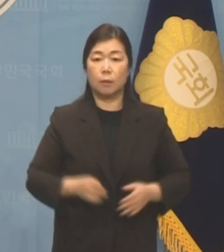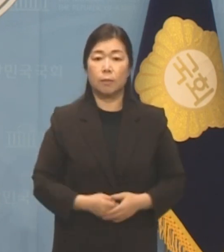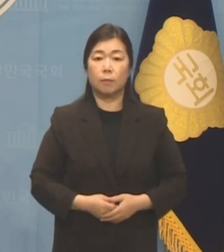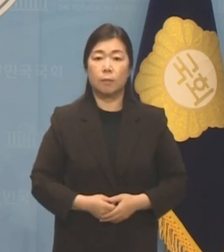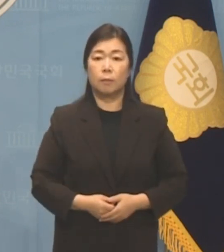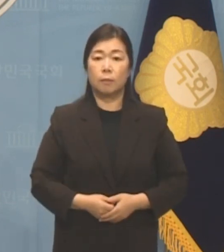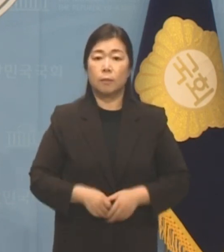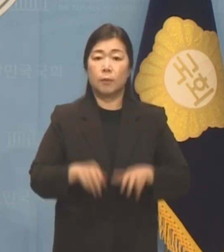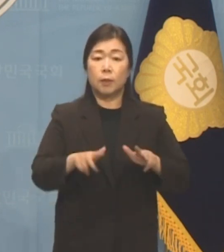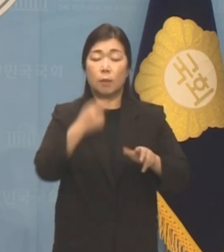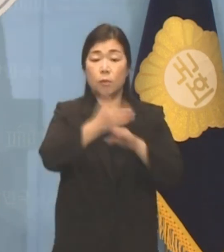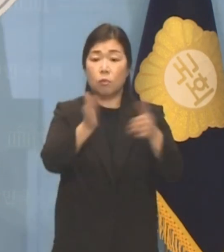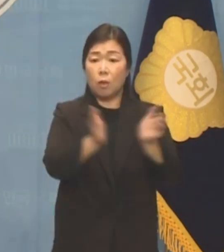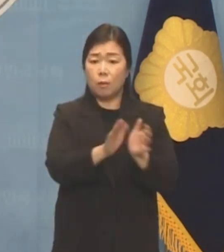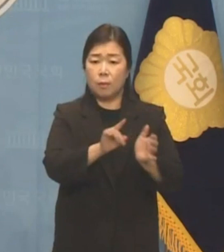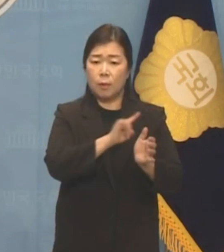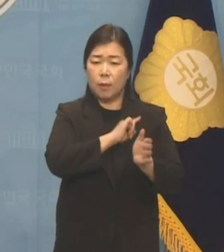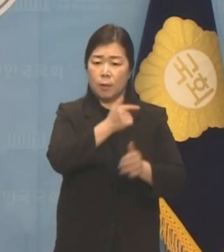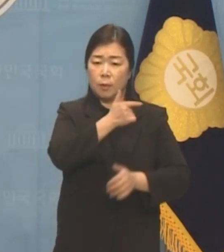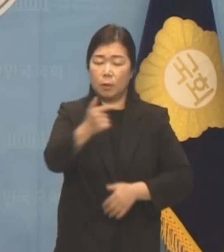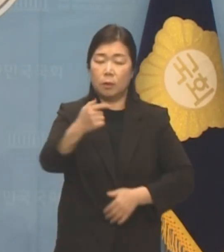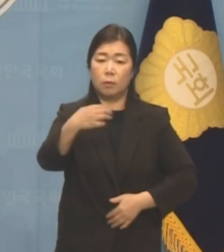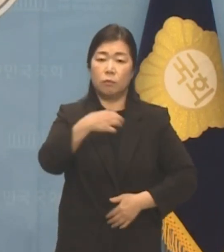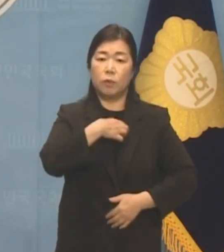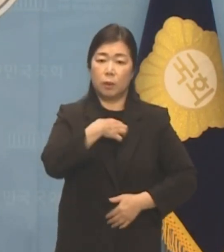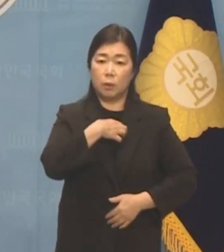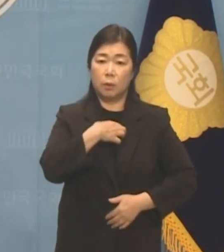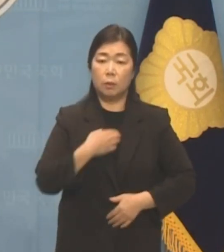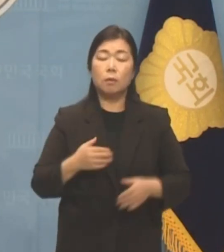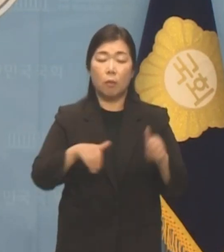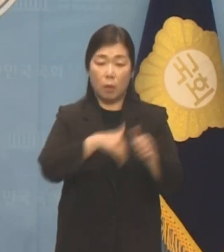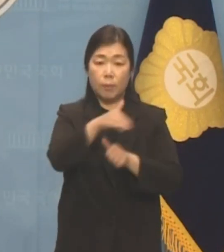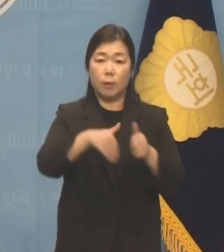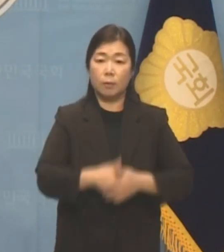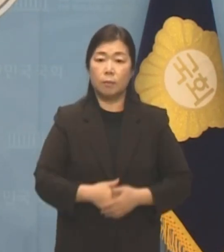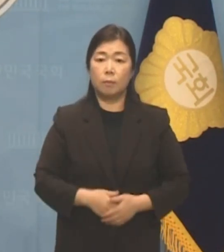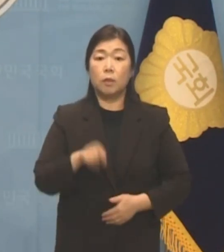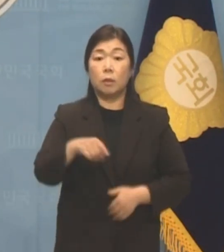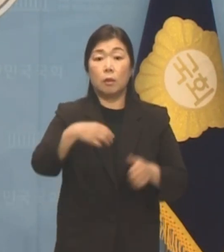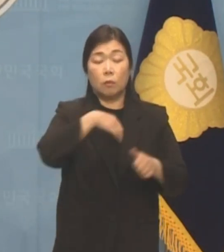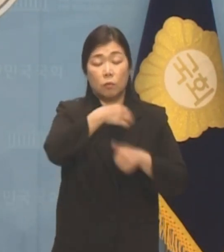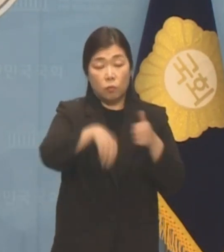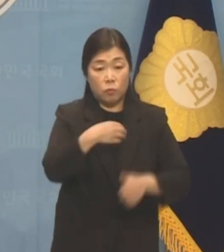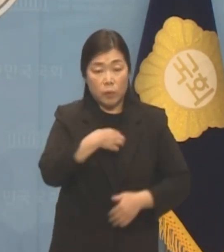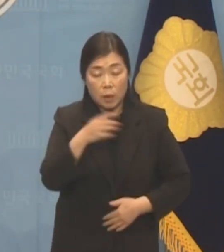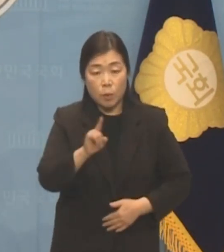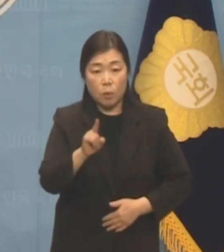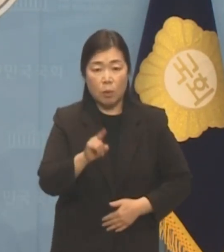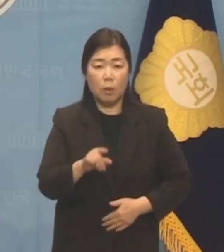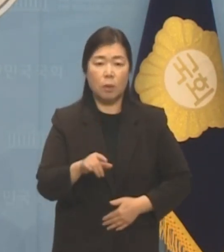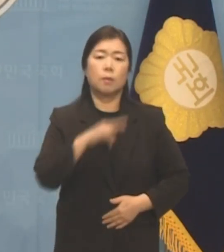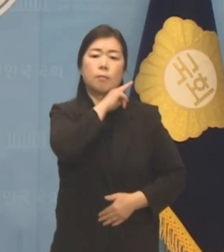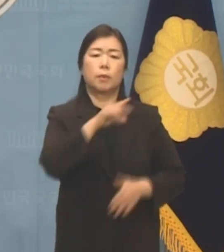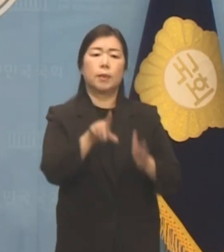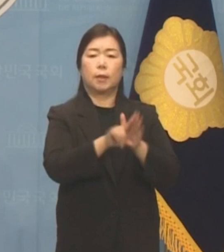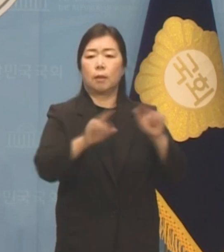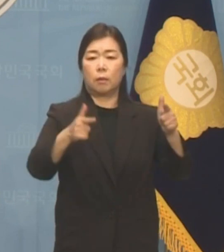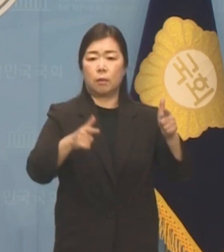지금 민주당은 가장 큰 위기에 직면해 있습니다. 그 위기는 다름 아닌 불신입니다.